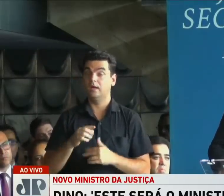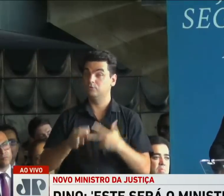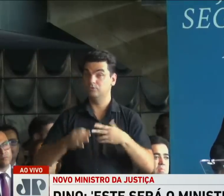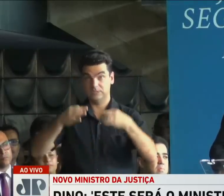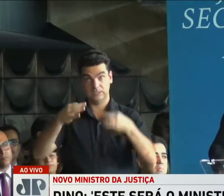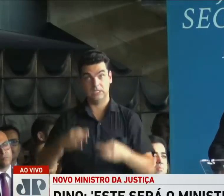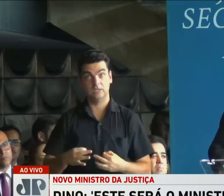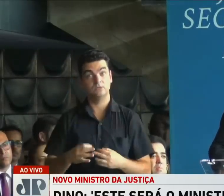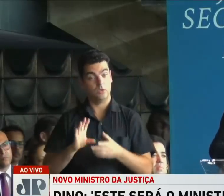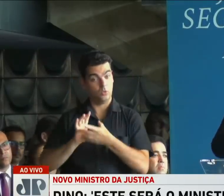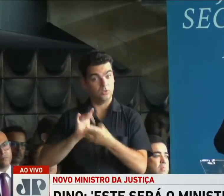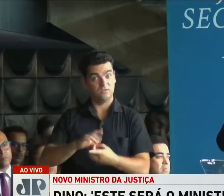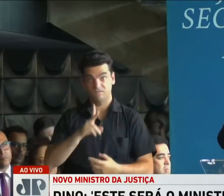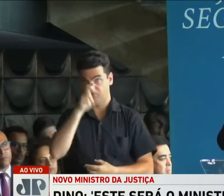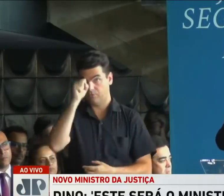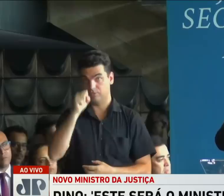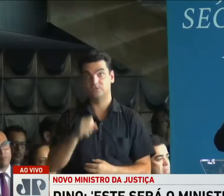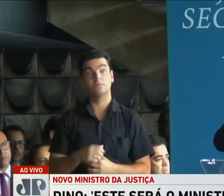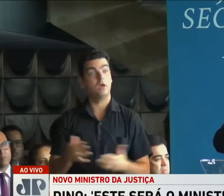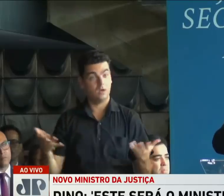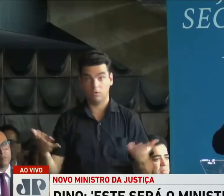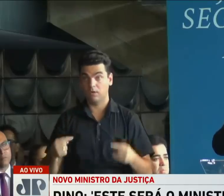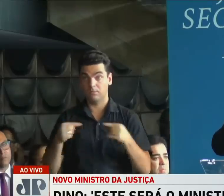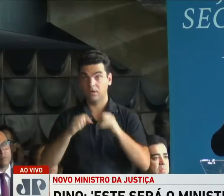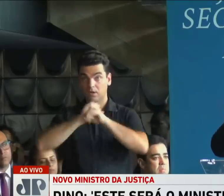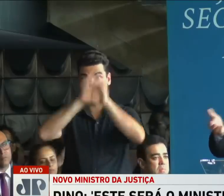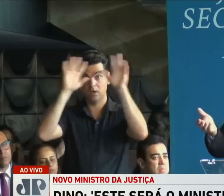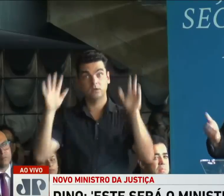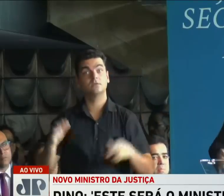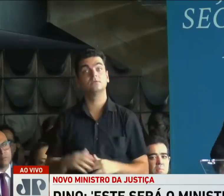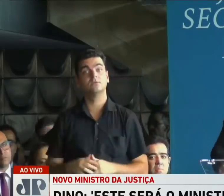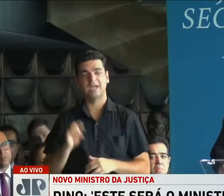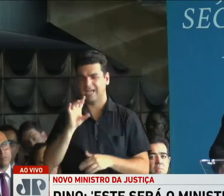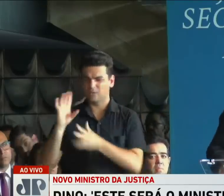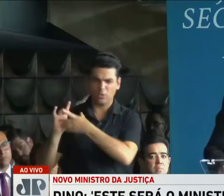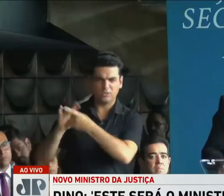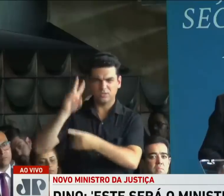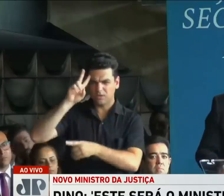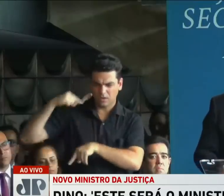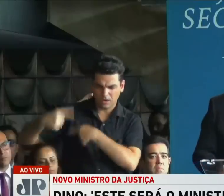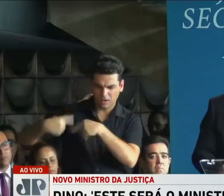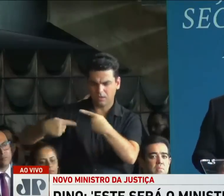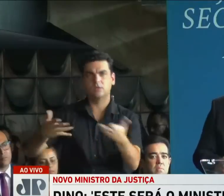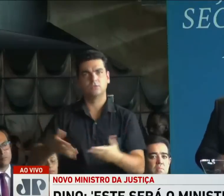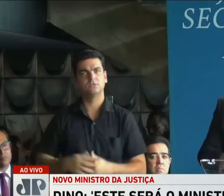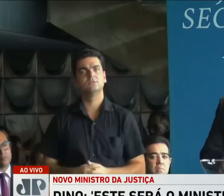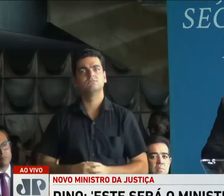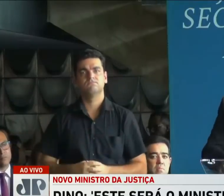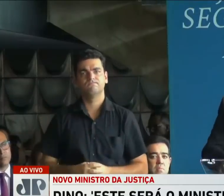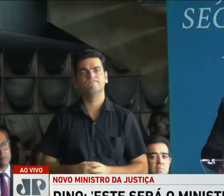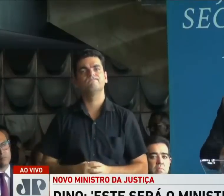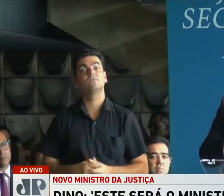indeterminado, sim, mas que ganha densidade, ganha concretude à luz de cada contexto histórico. E não há dúvida